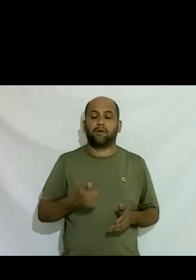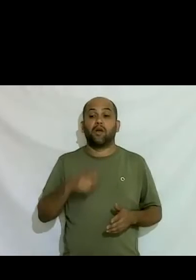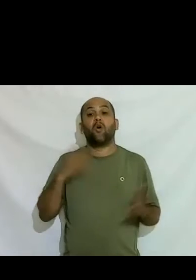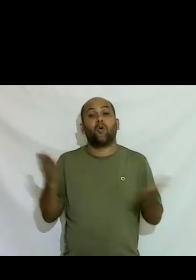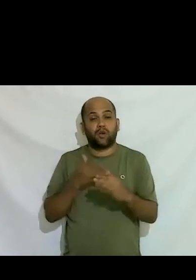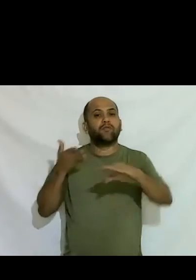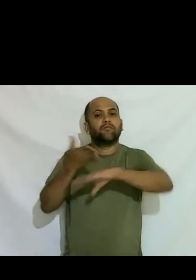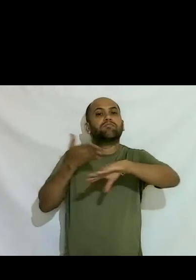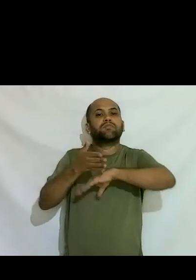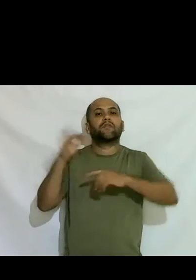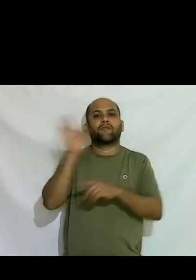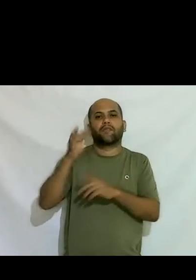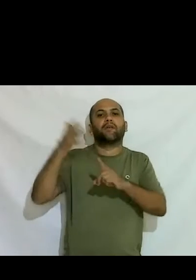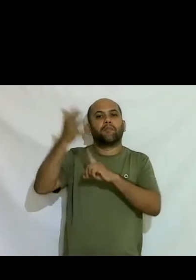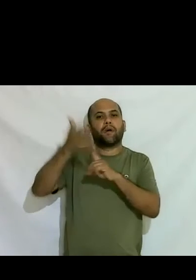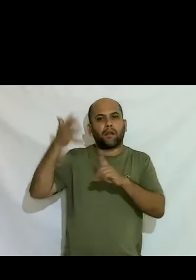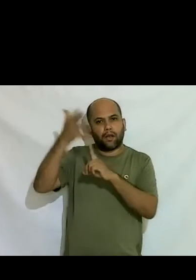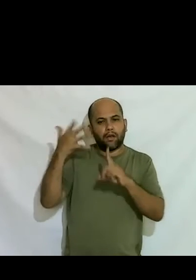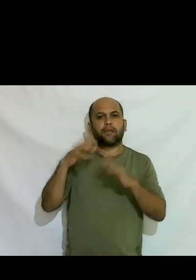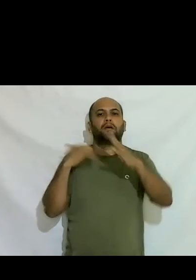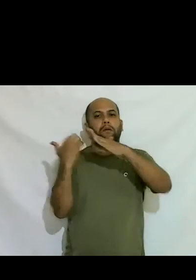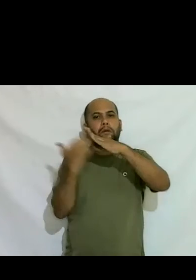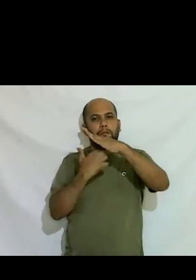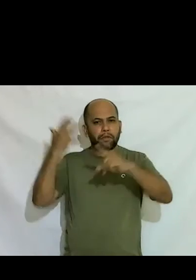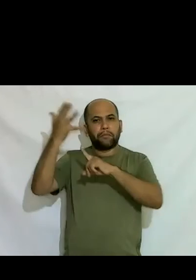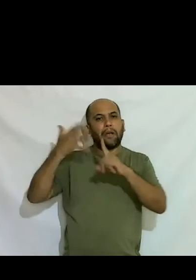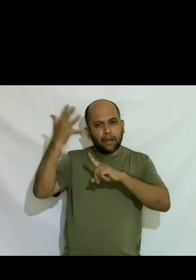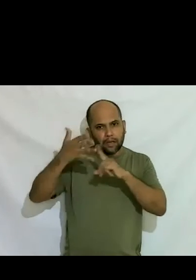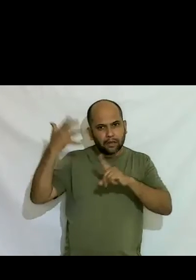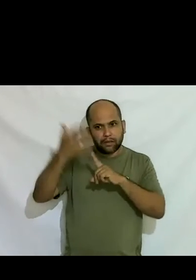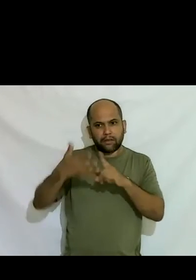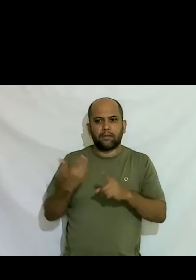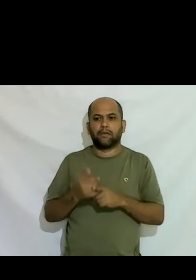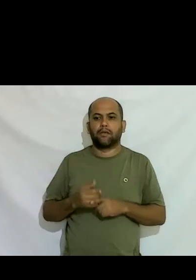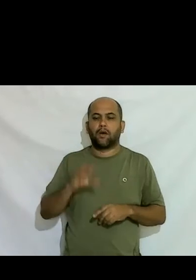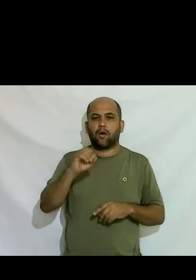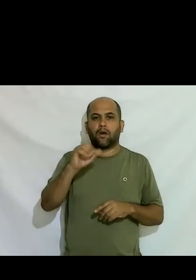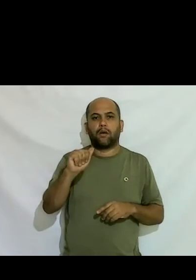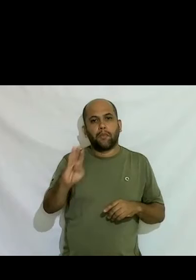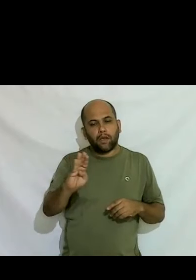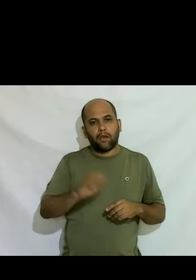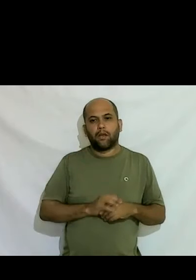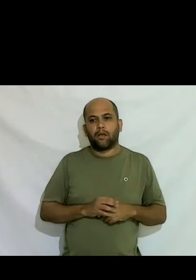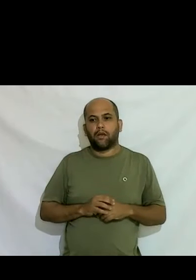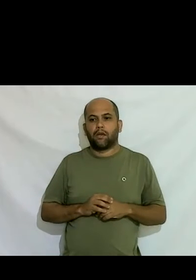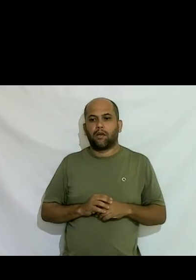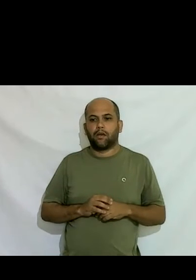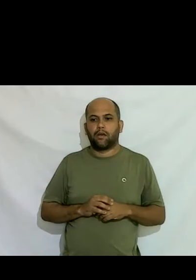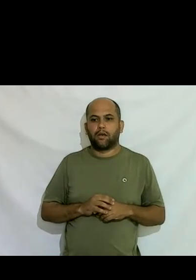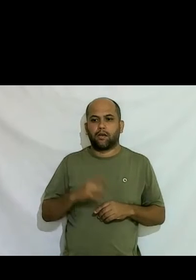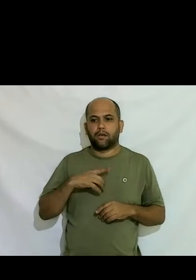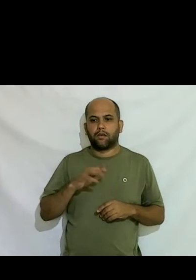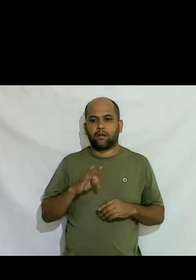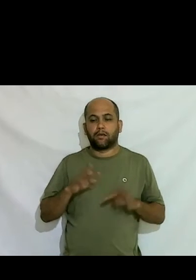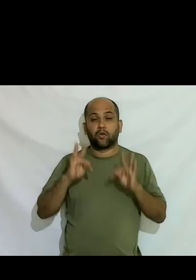fazer palestras nas empresas fazer palestras na UAB e sempre tem trans né em todas